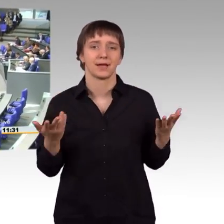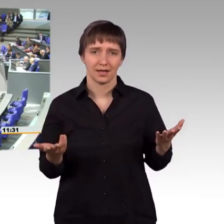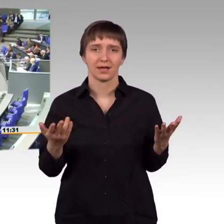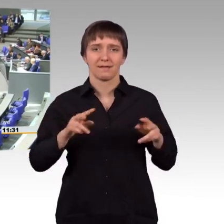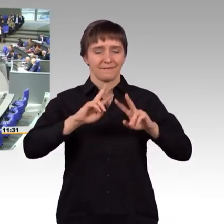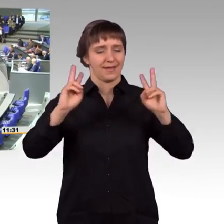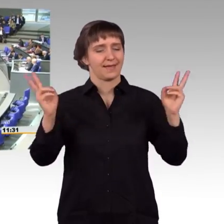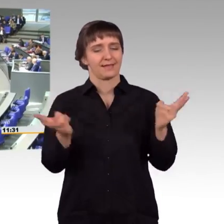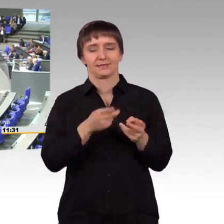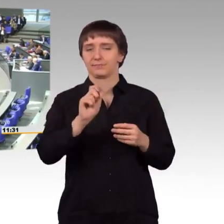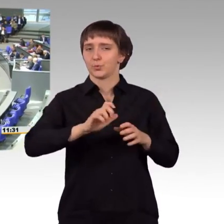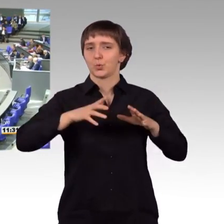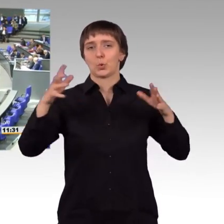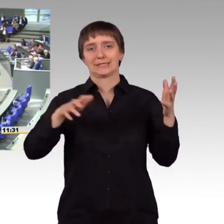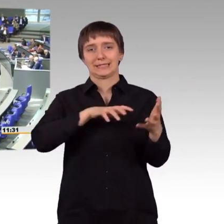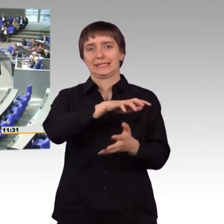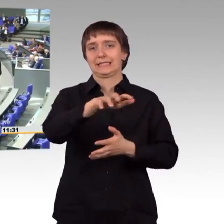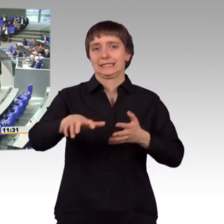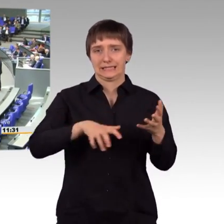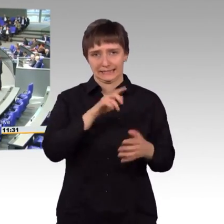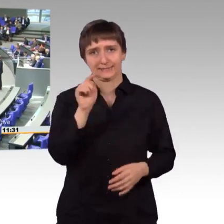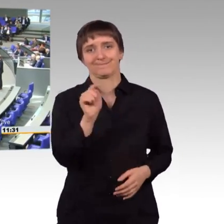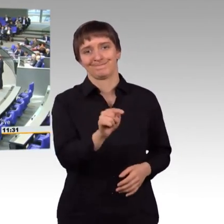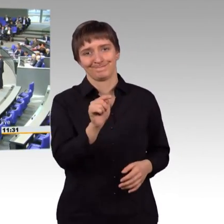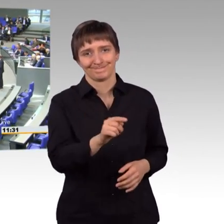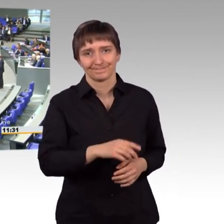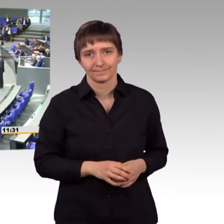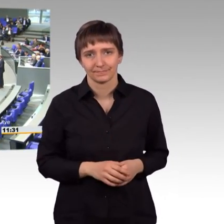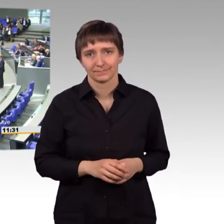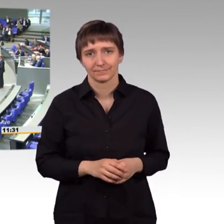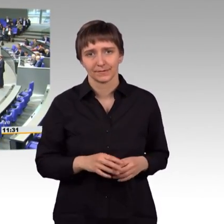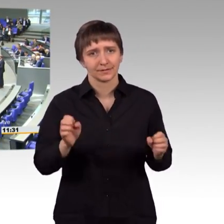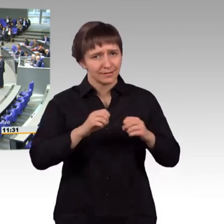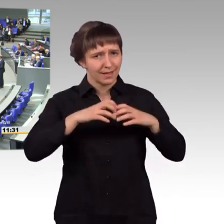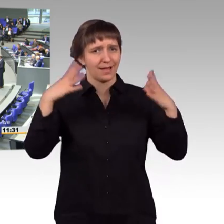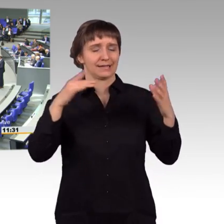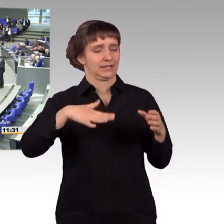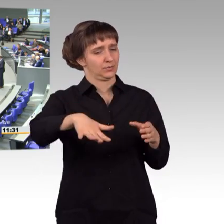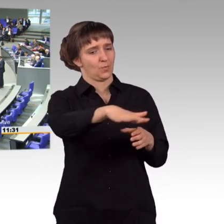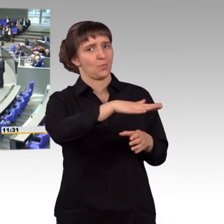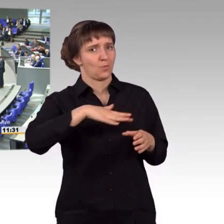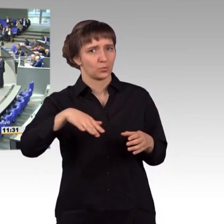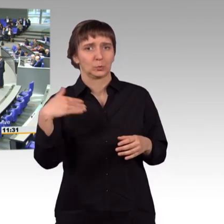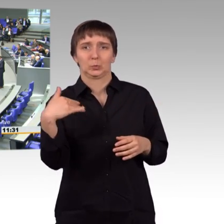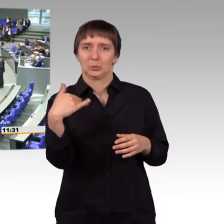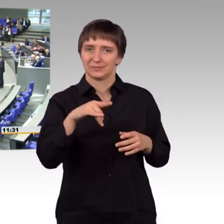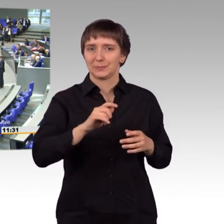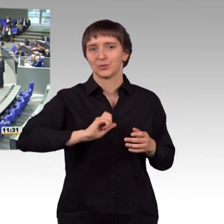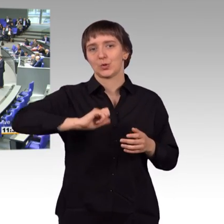größten Krisenherd auf der Welt. Und es ist auch völlig klar, dass diese Region damit auch ganz besondere Anforderungen an die deutsche